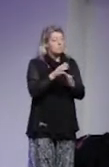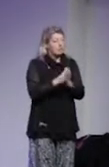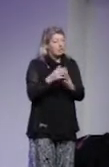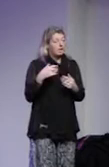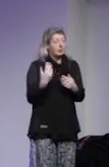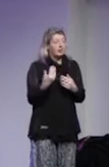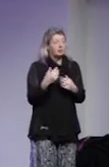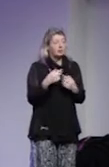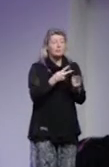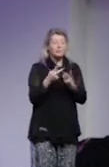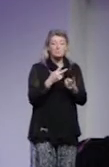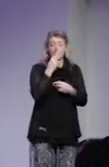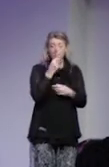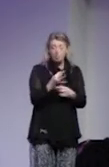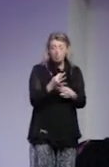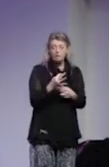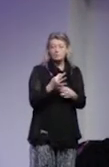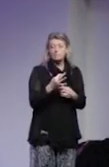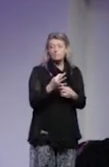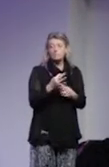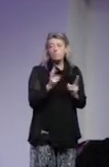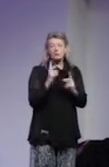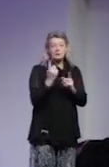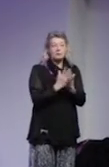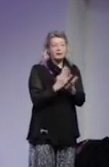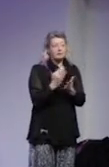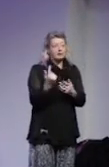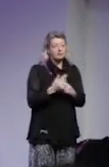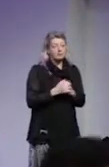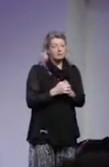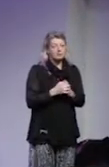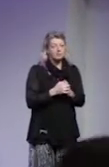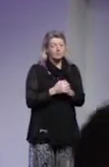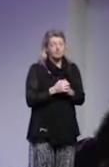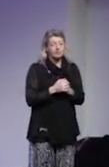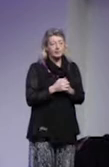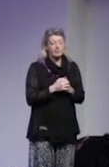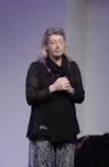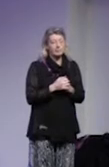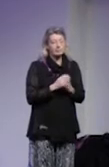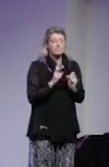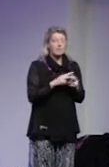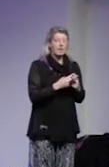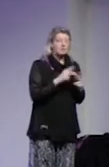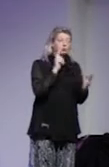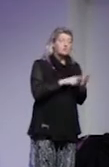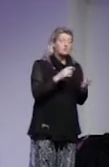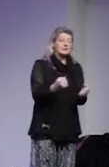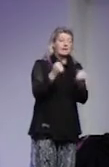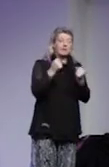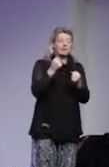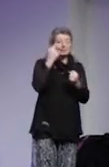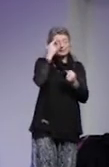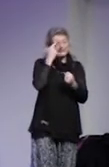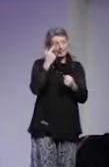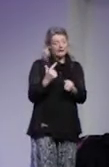demokratifrågan och mänskliga rättigheter som verktyg för att stärka tilliten